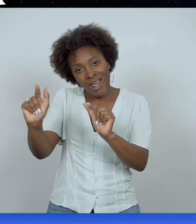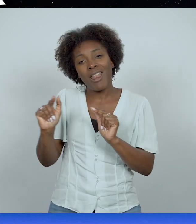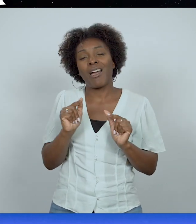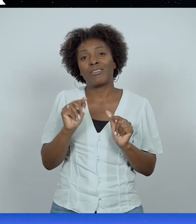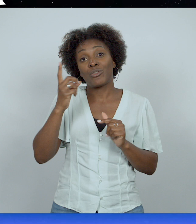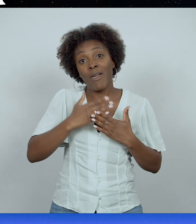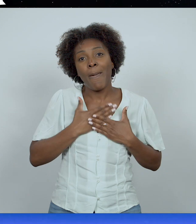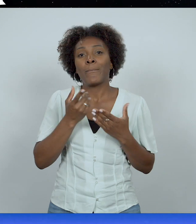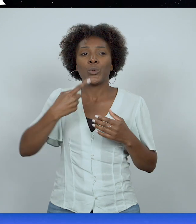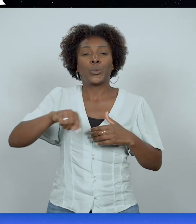aime l'humilité.